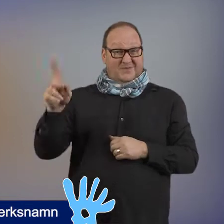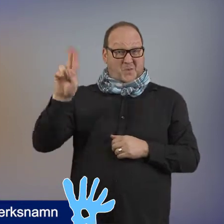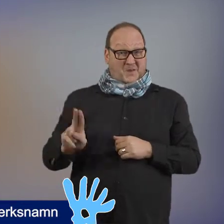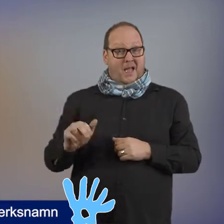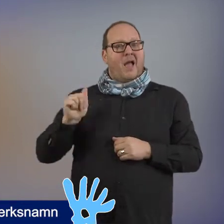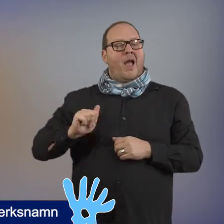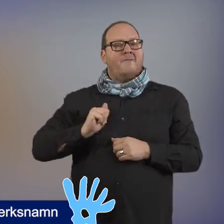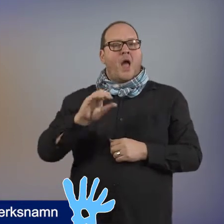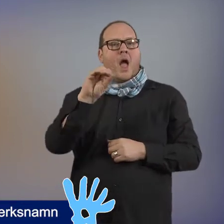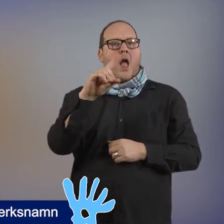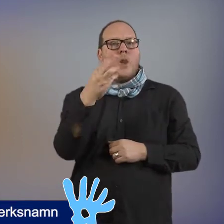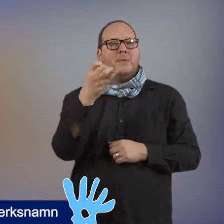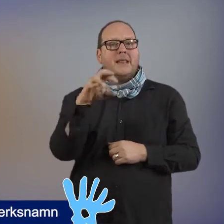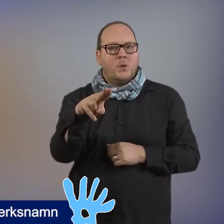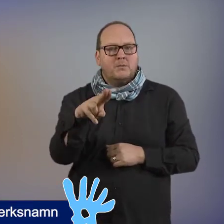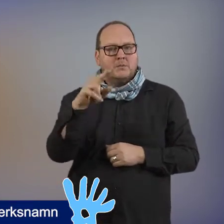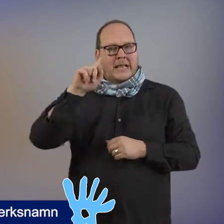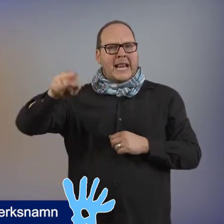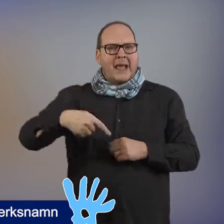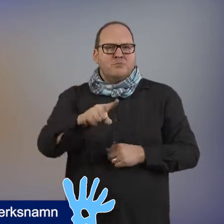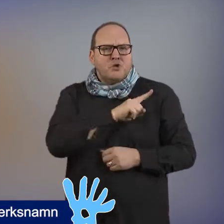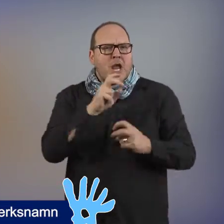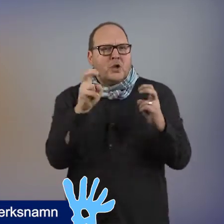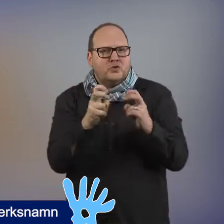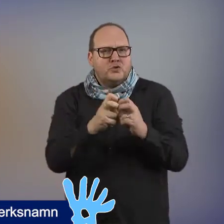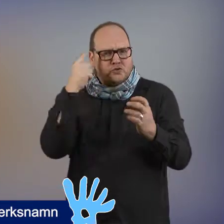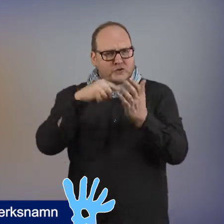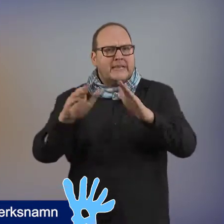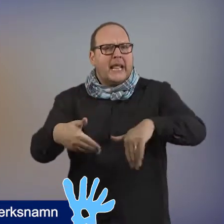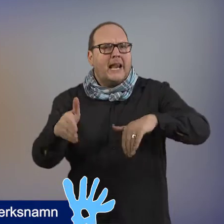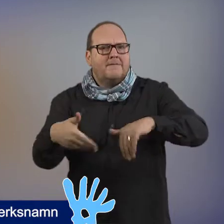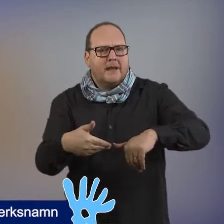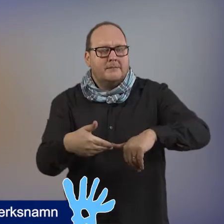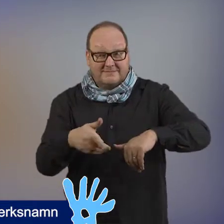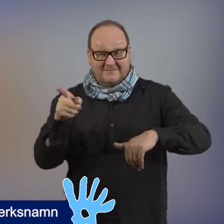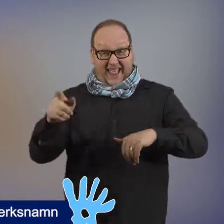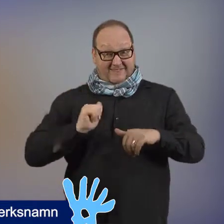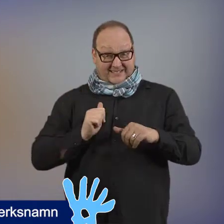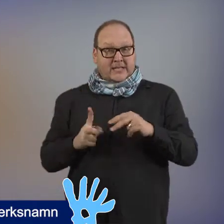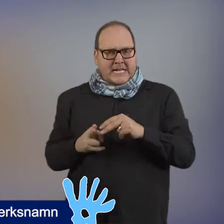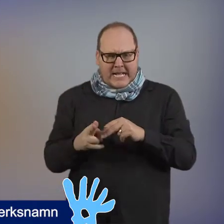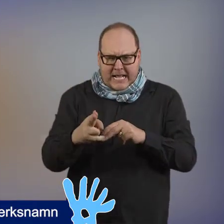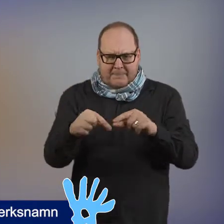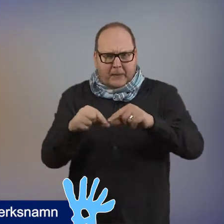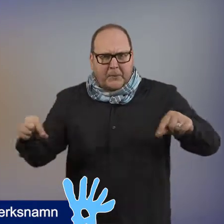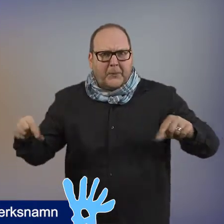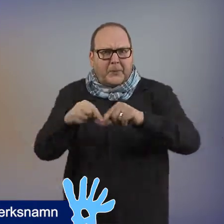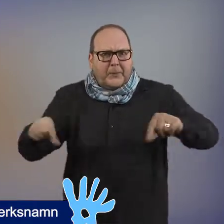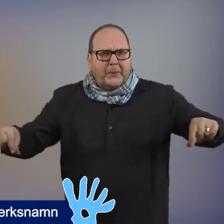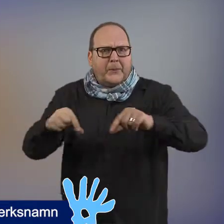sipprar ur jordens resursbank. Aluminium förvandlat till energikrävande dryckesburkar. Hon